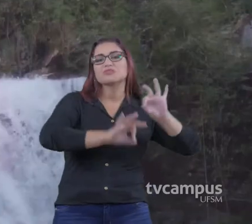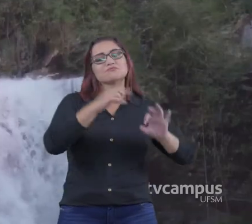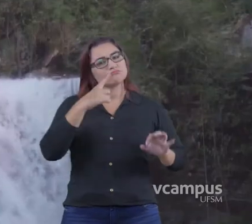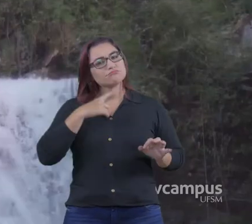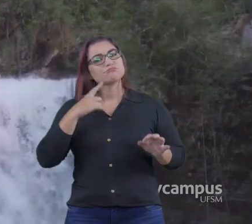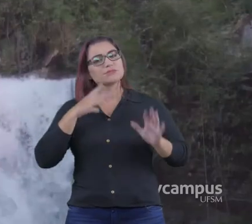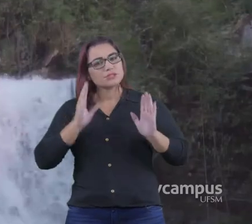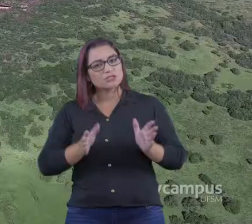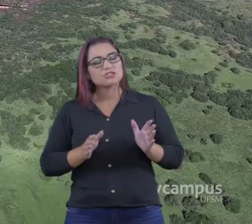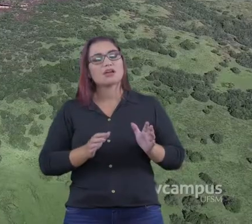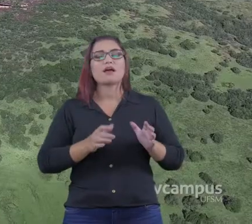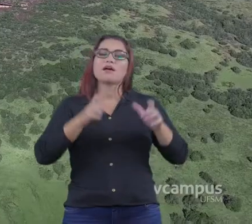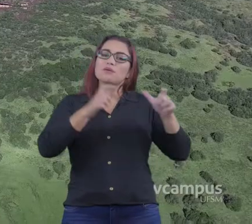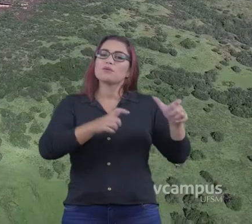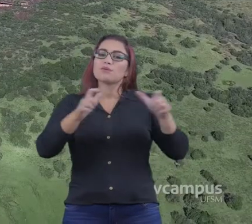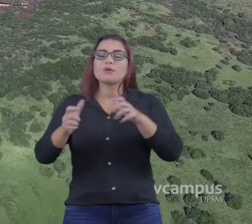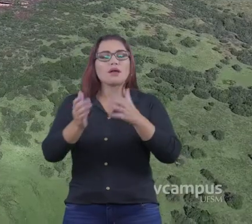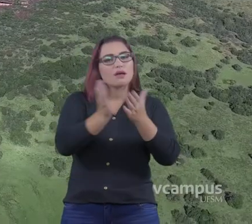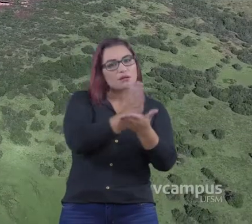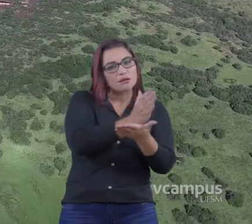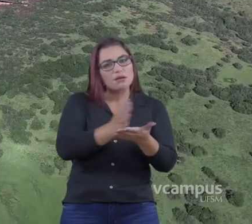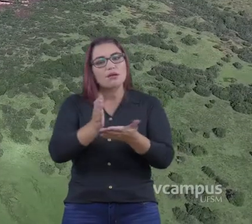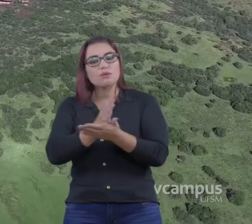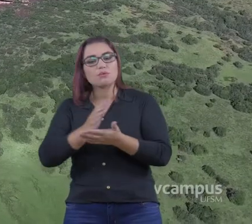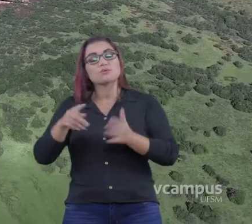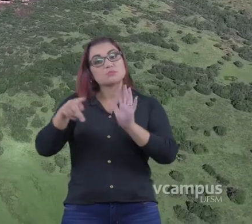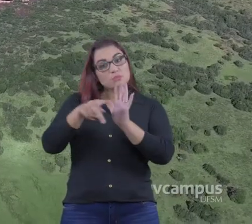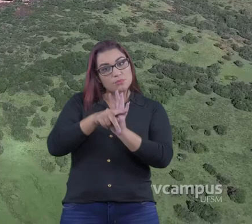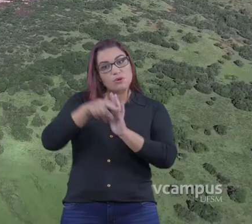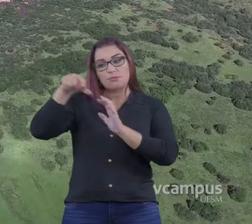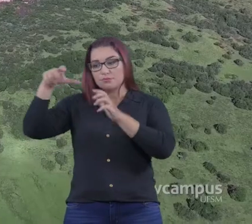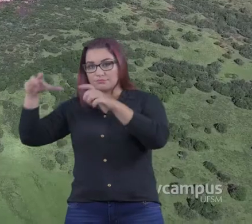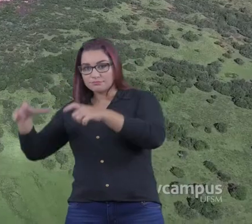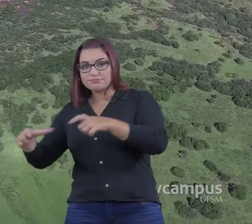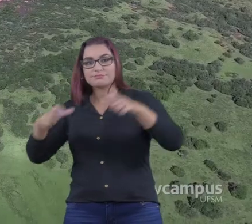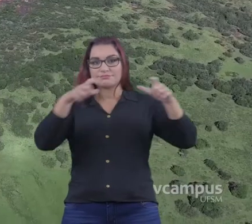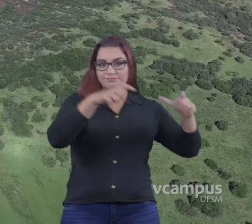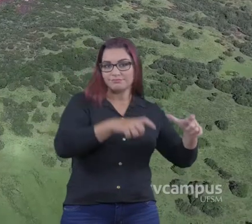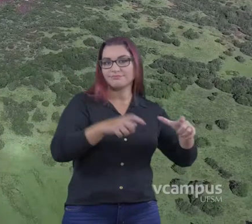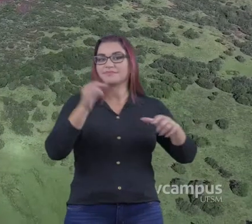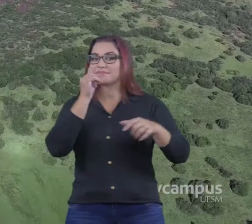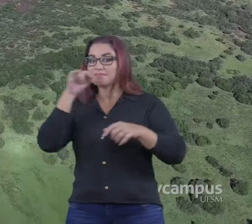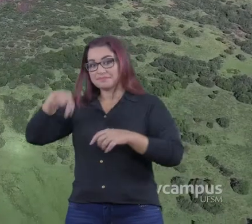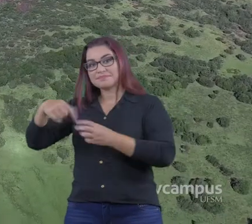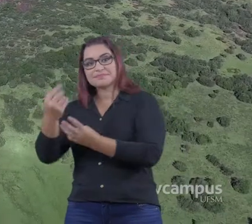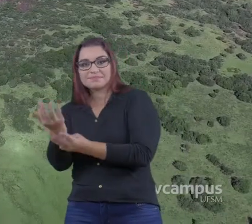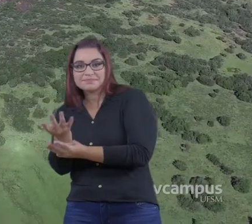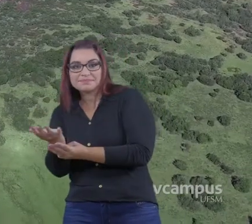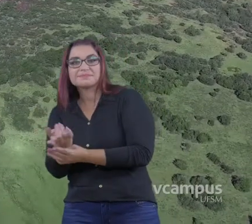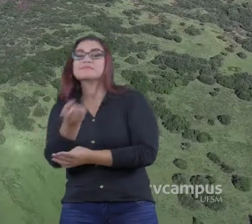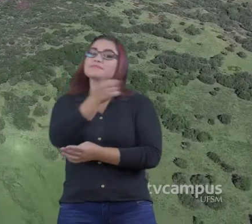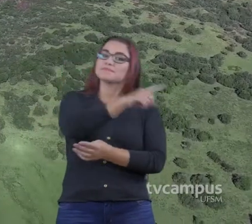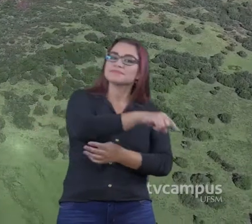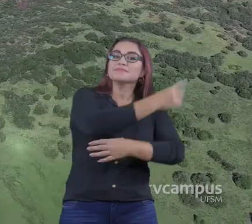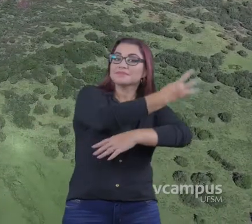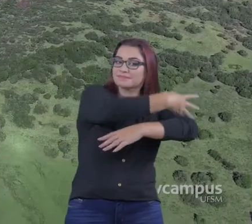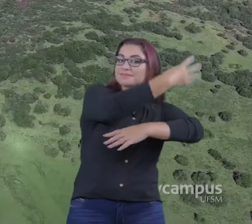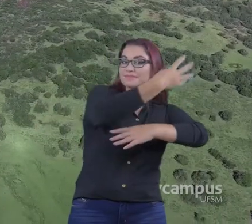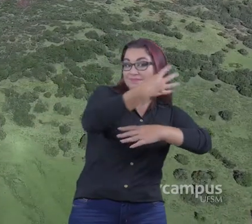eram desenvolvidos e que continuam sendo desenvolvidos Nesses dois territórios, no território de Caçapava do Sul e no território da Quarta Colônia